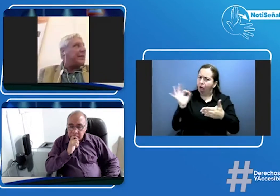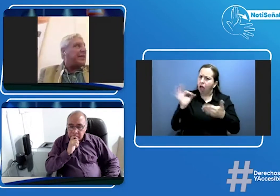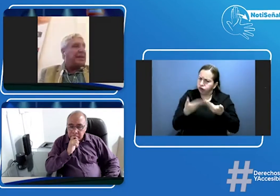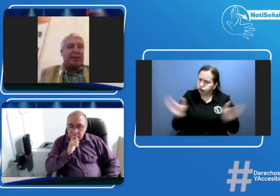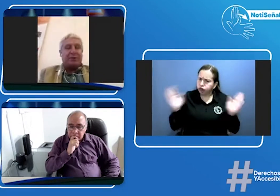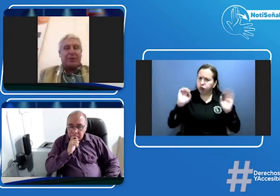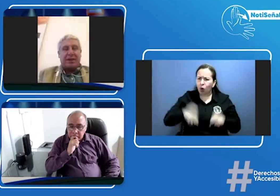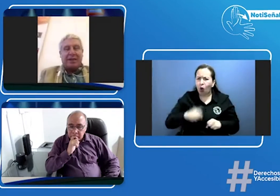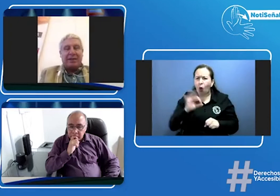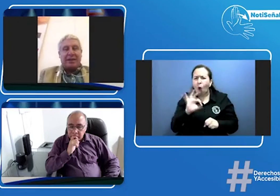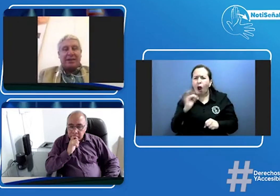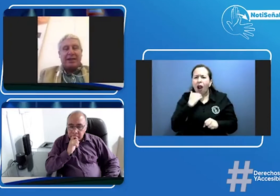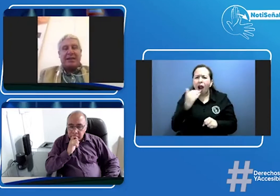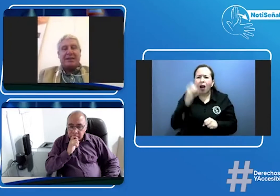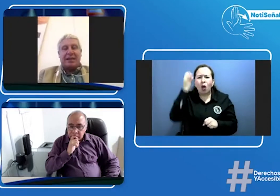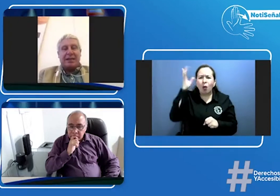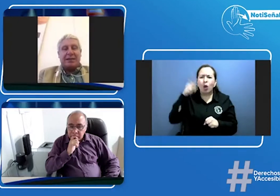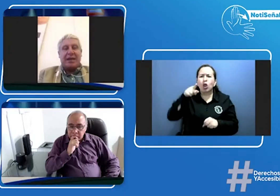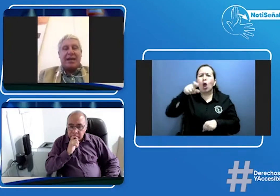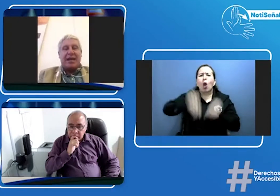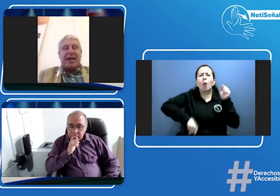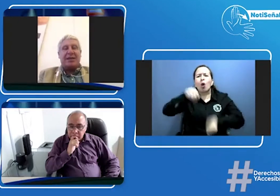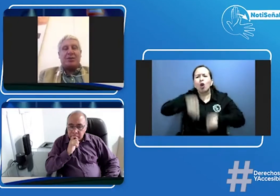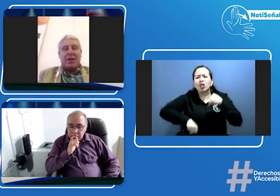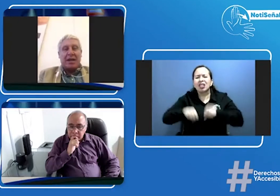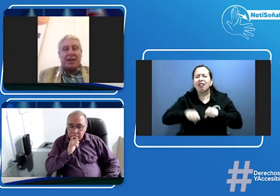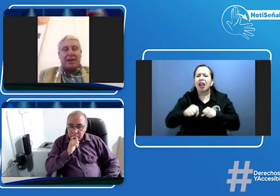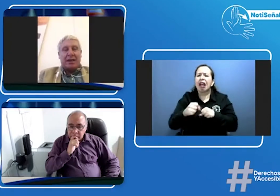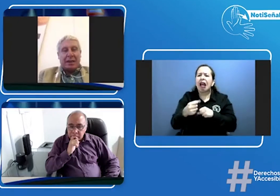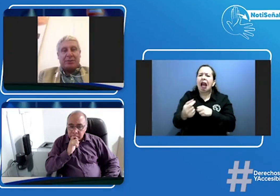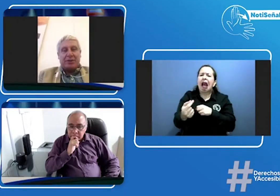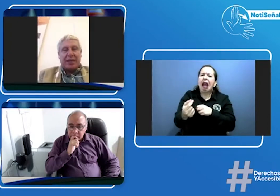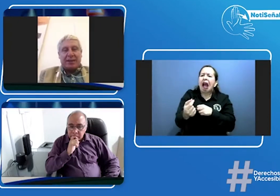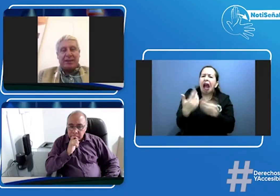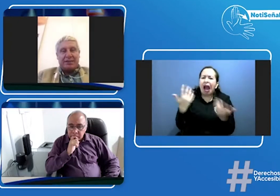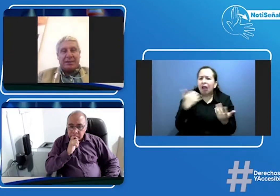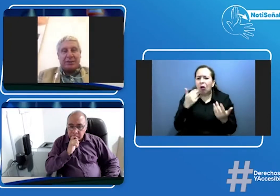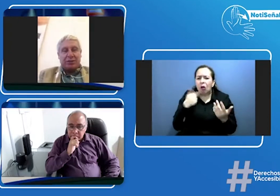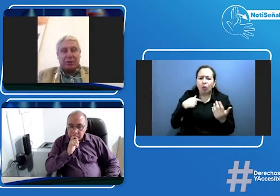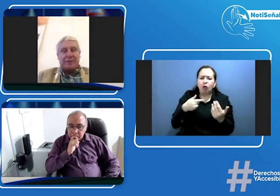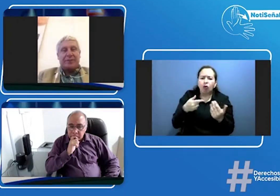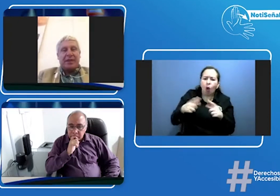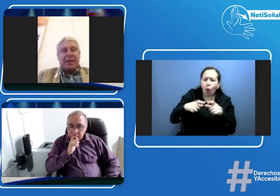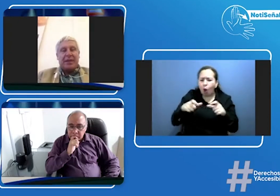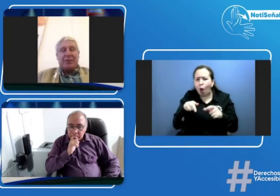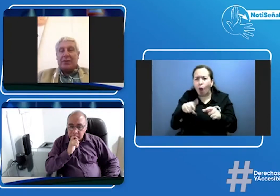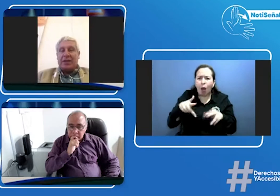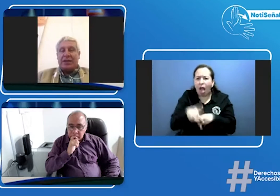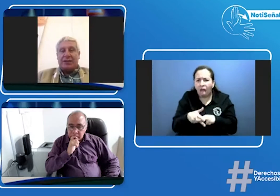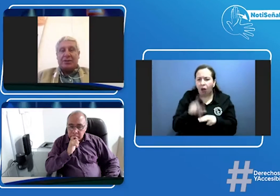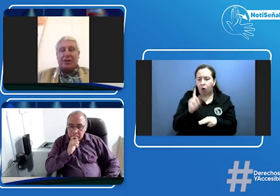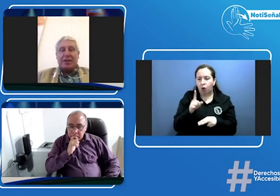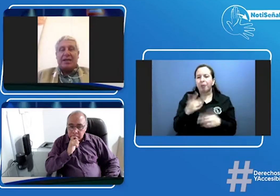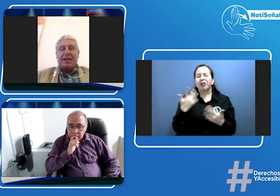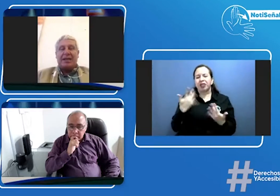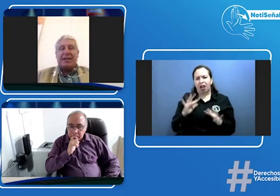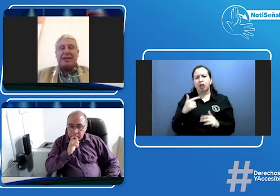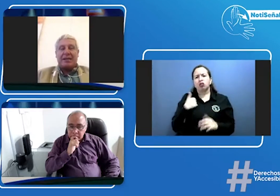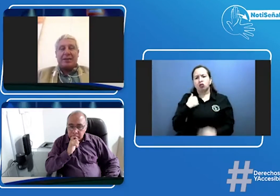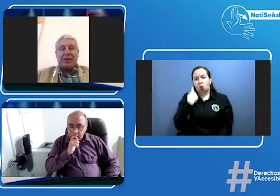ahí la posibilidad de que se les vaya a troncar la posibilidad de tener licencia de conducción fue un ejercicio que yo le dije a él que era necesario que